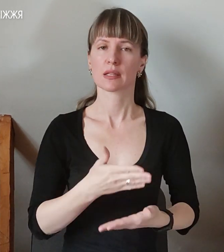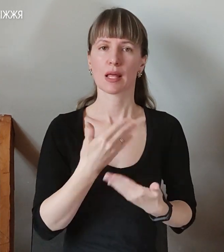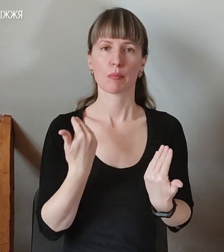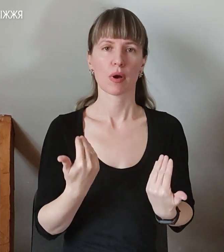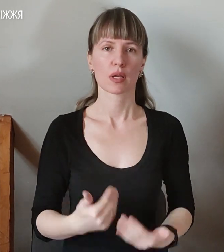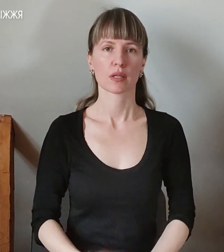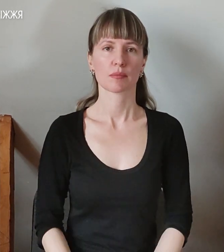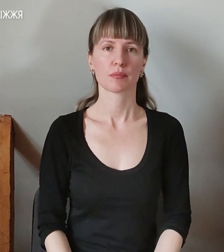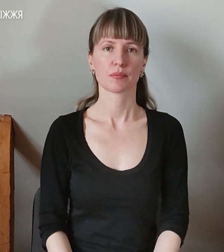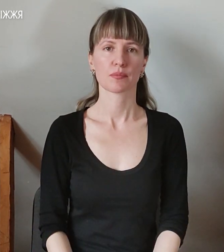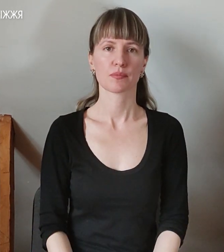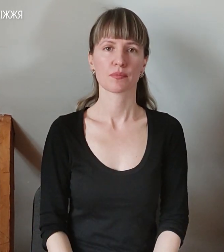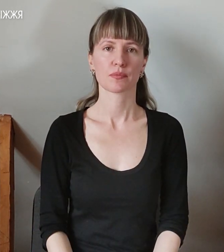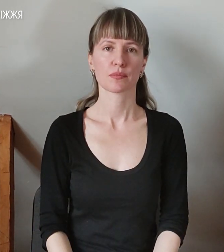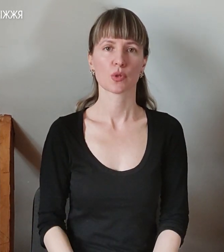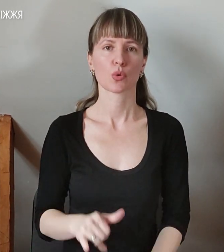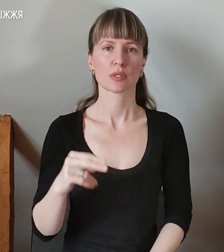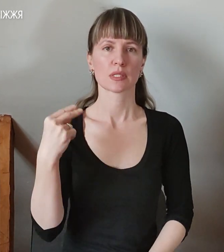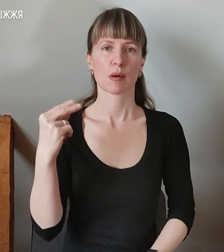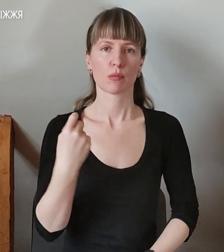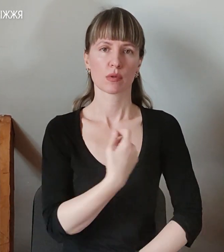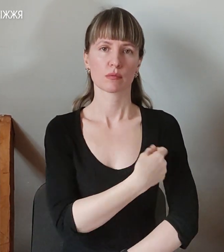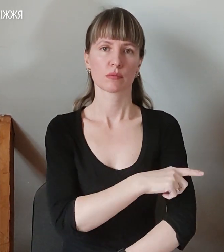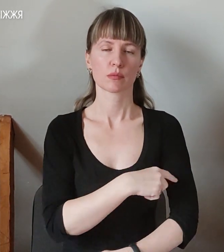У Запорізькому шпиталі загинула